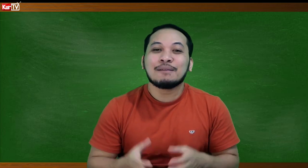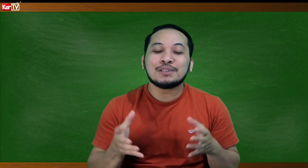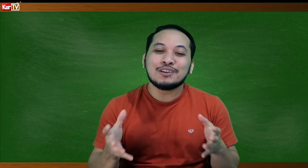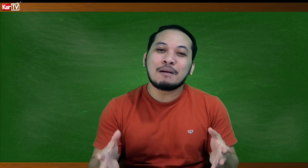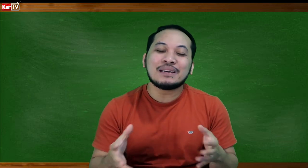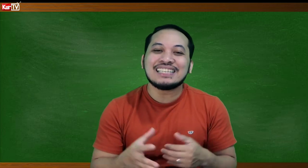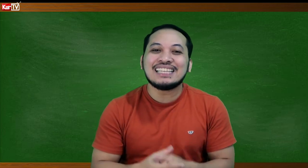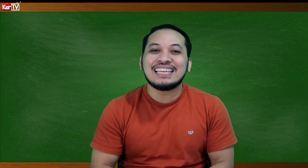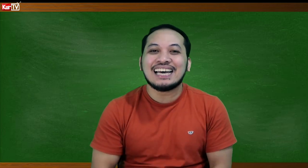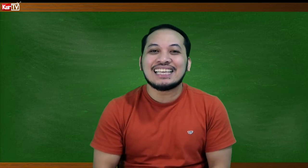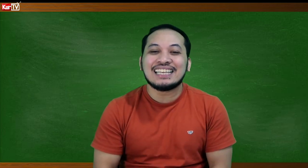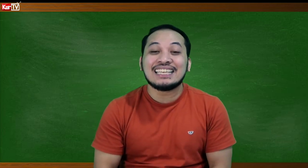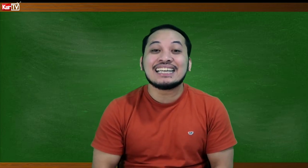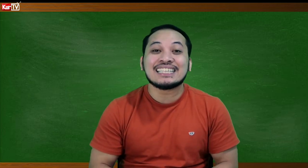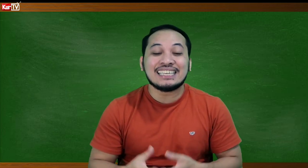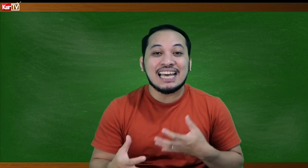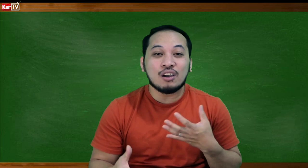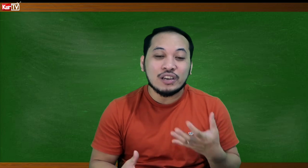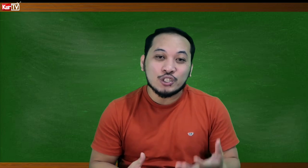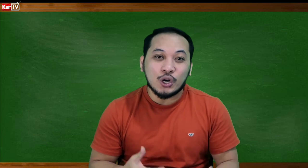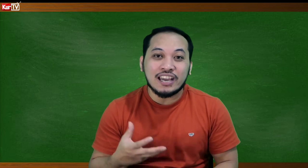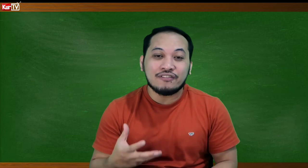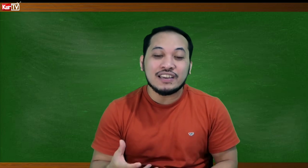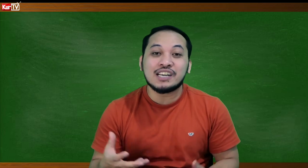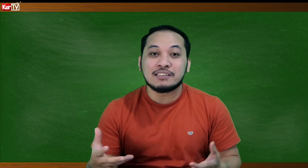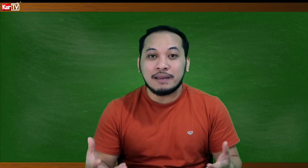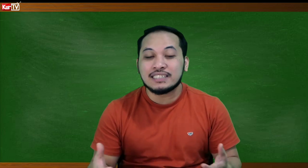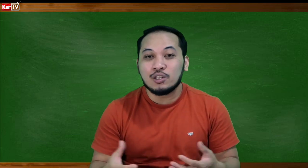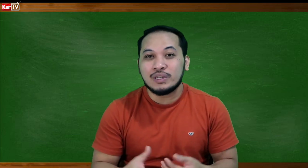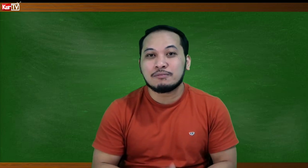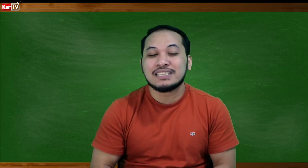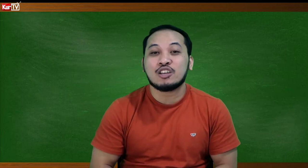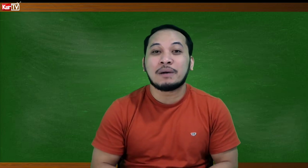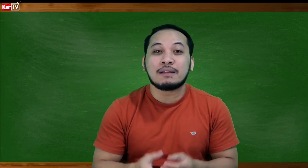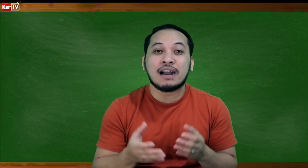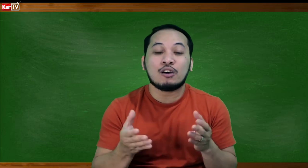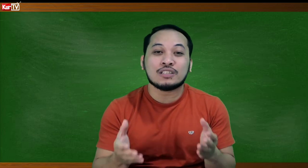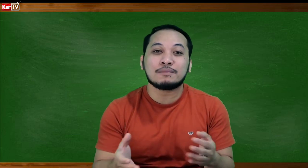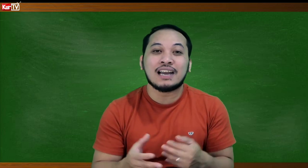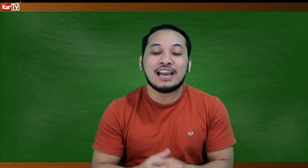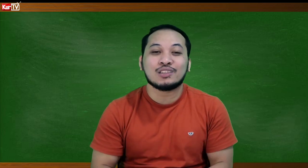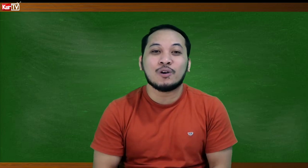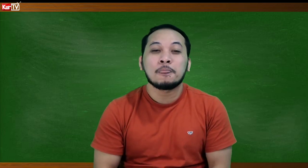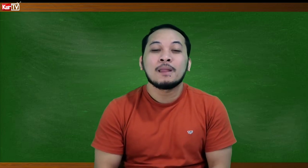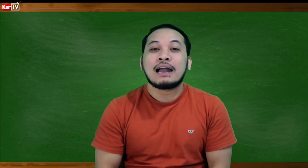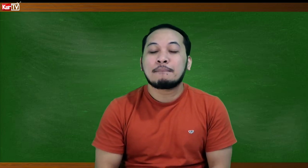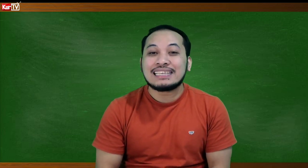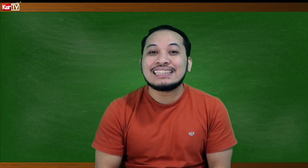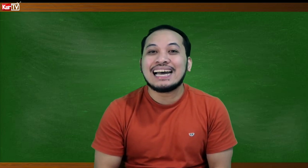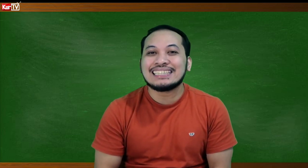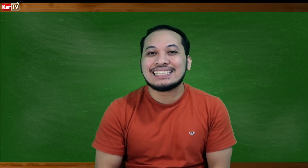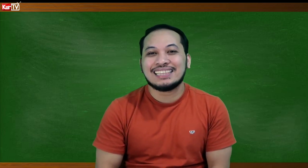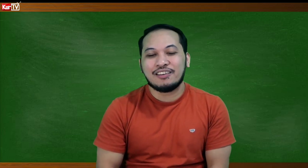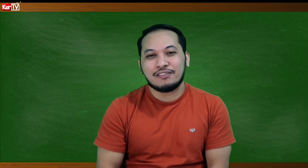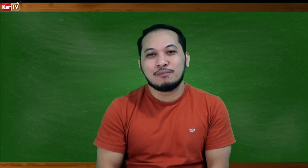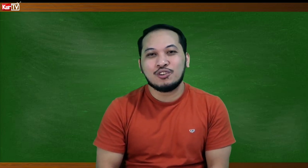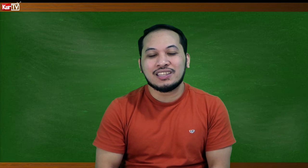Tapos kung mapansin din natin na nag-sign language or nag-fingerspell si Louise Manzano para makausap niya nga itong kapatid natin sa deaf community.